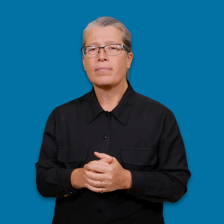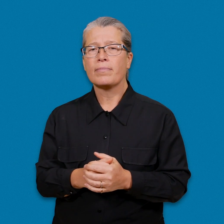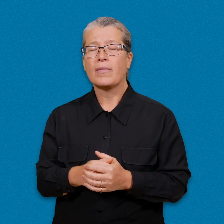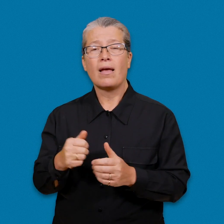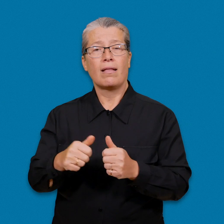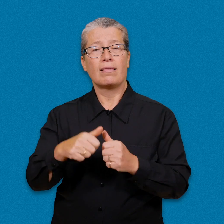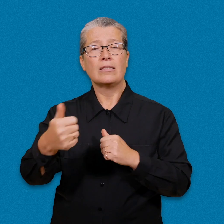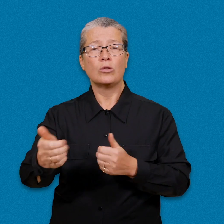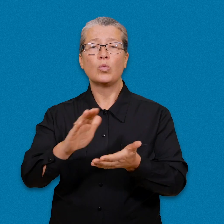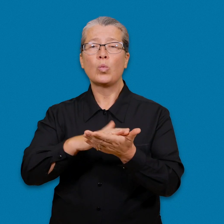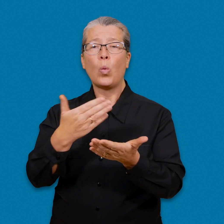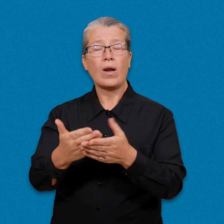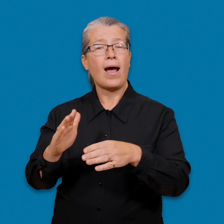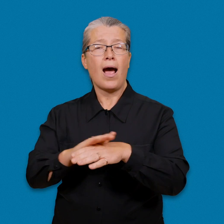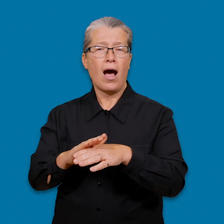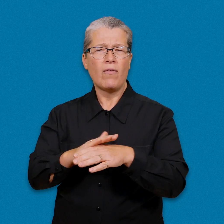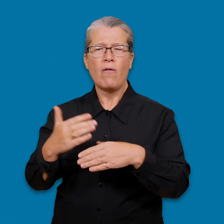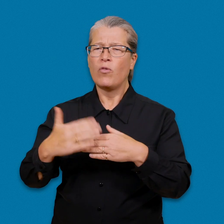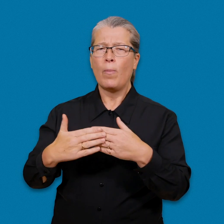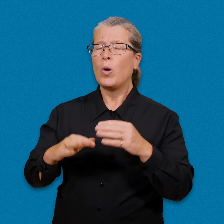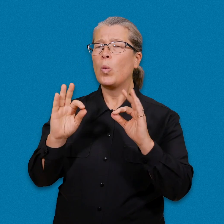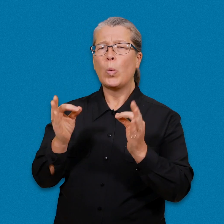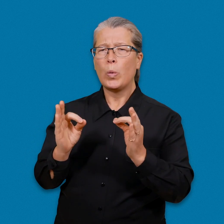Så här förbereder du dig för distanstolkning.